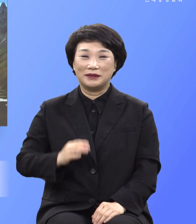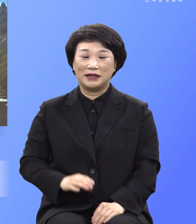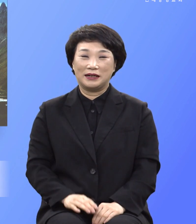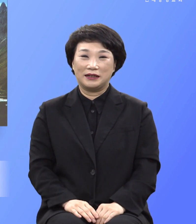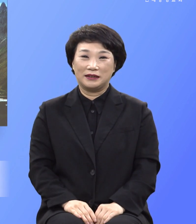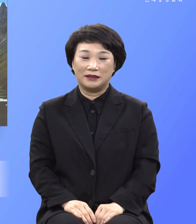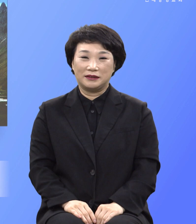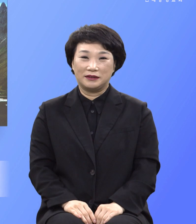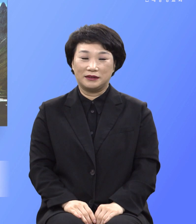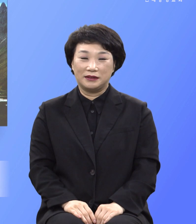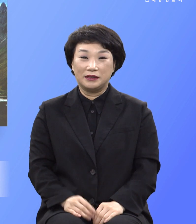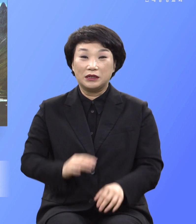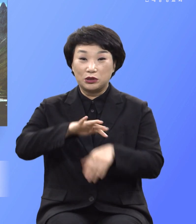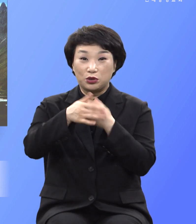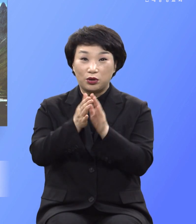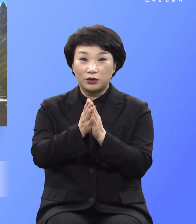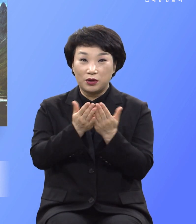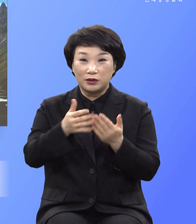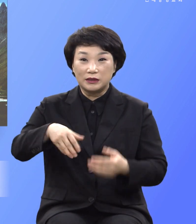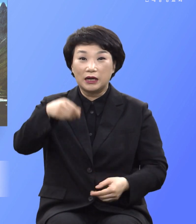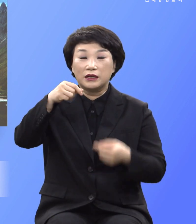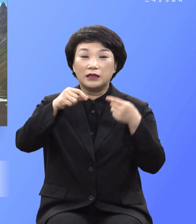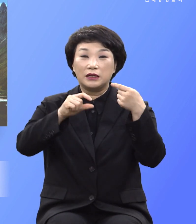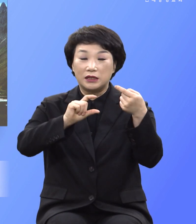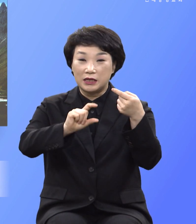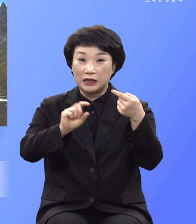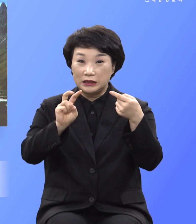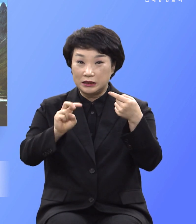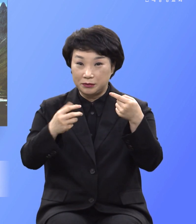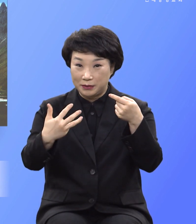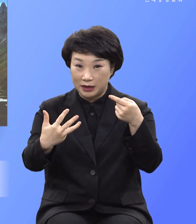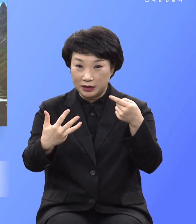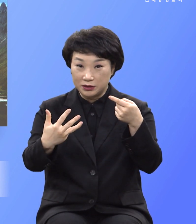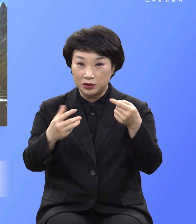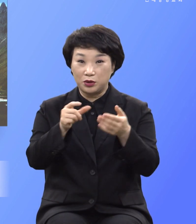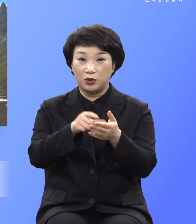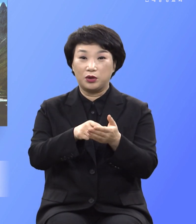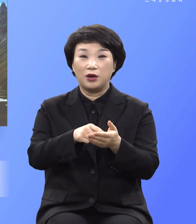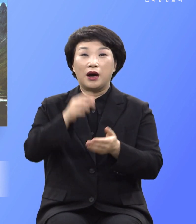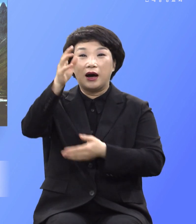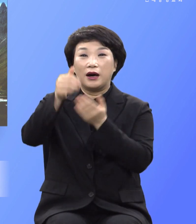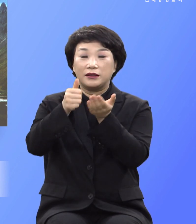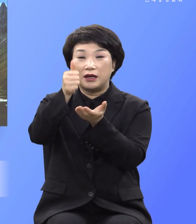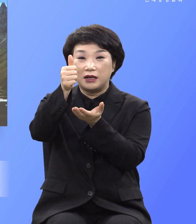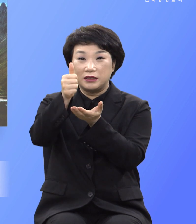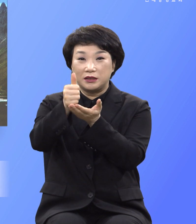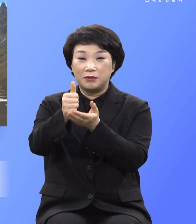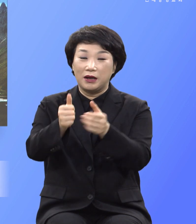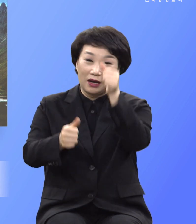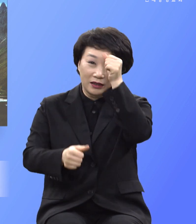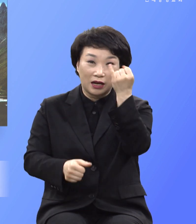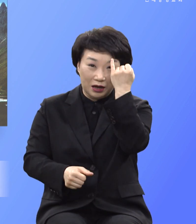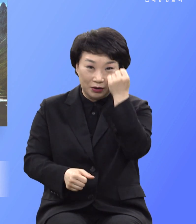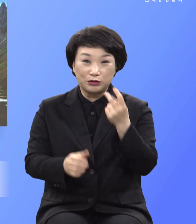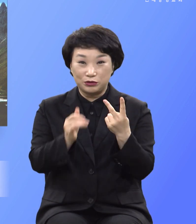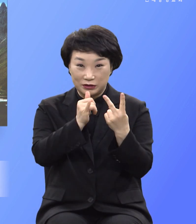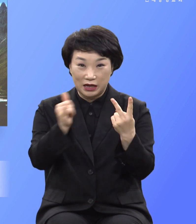창세기 1장 28절에 하나님이 그들에게 복을